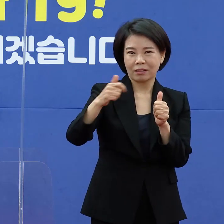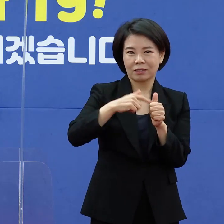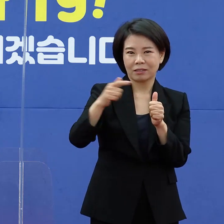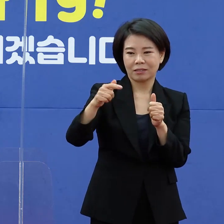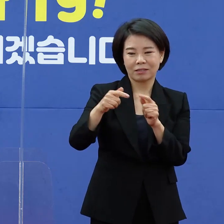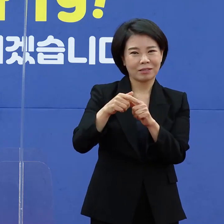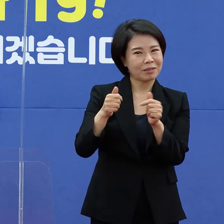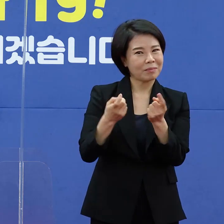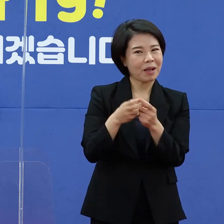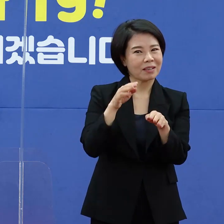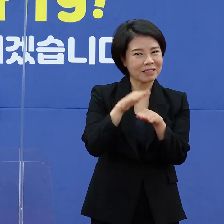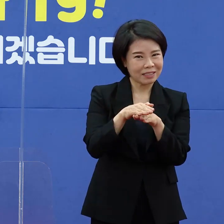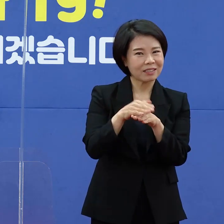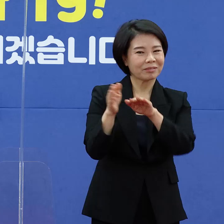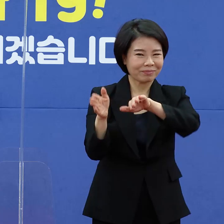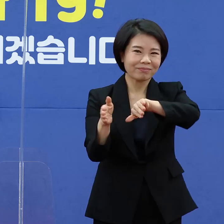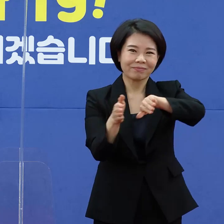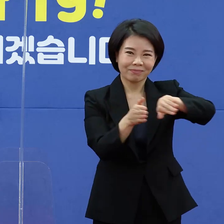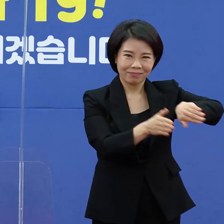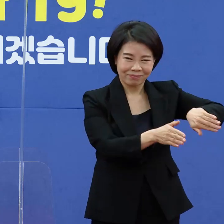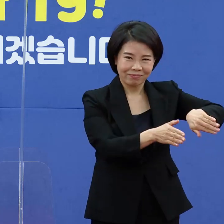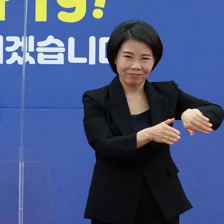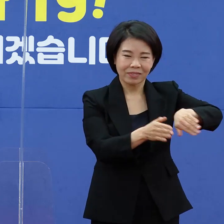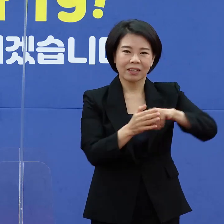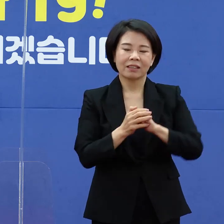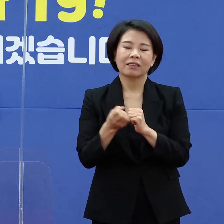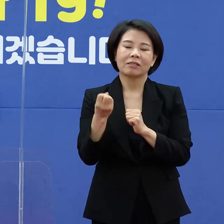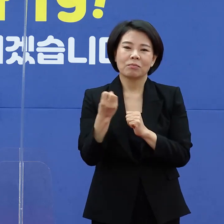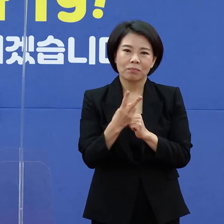개념보다는 아까도 말씀드렸지만